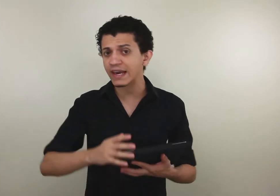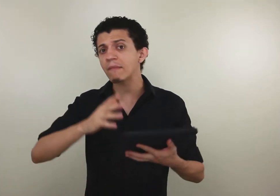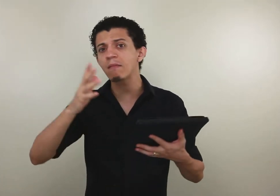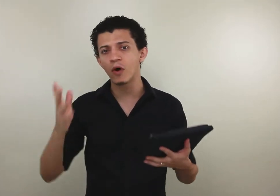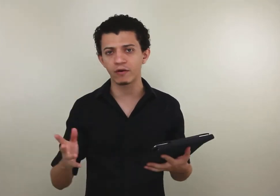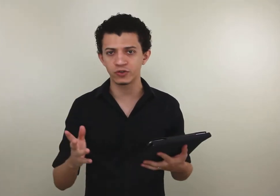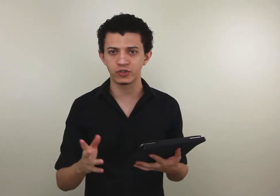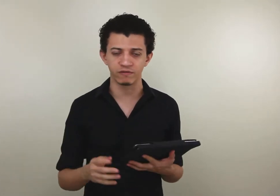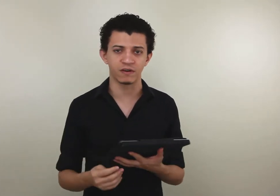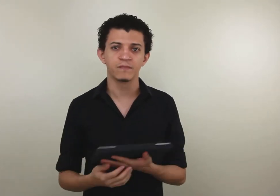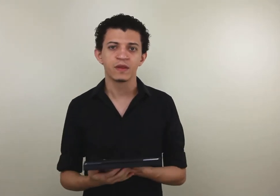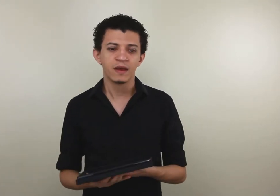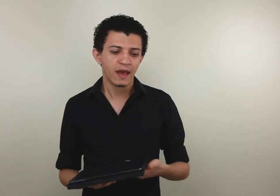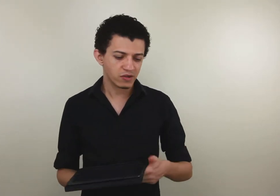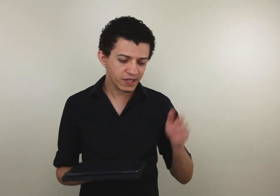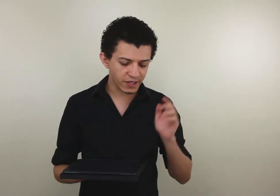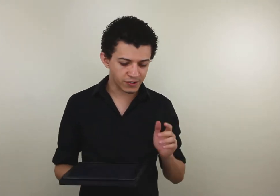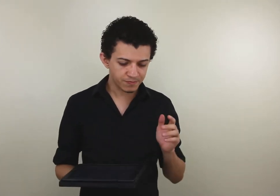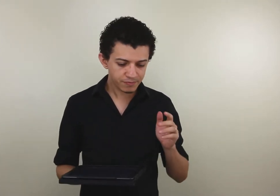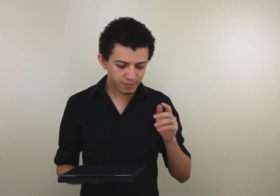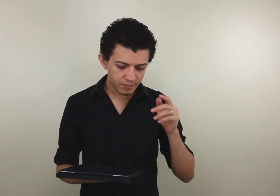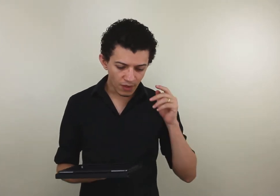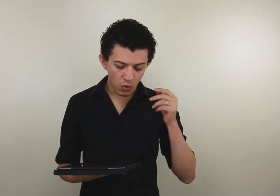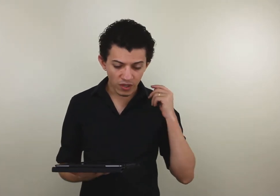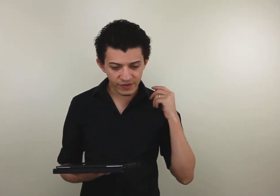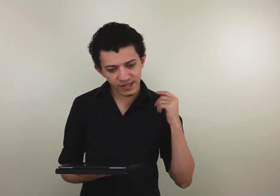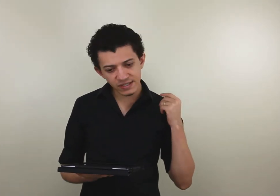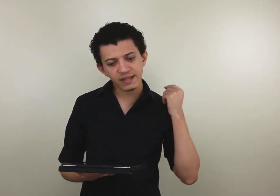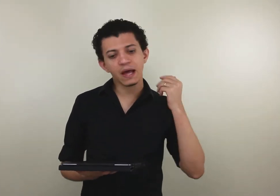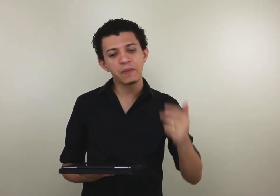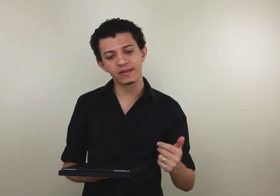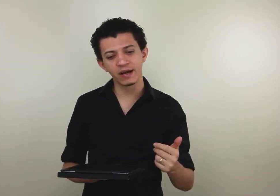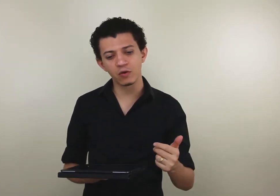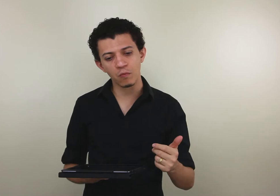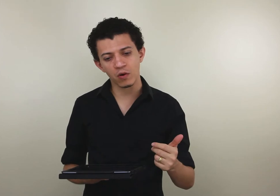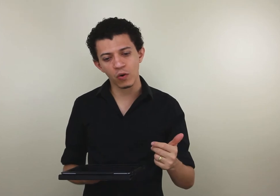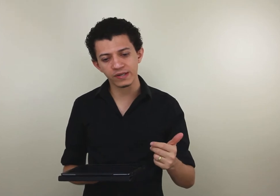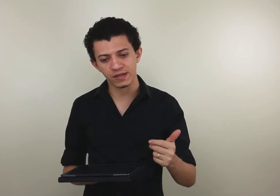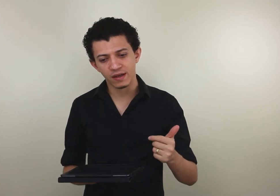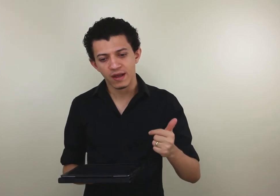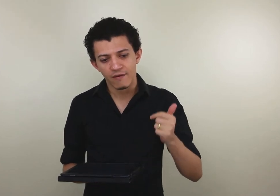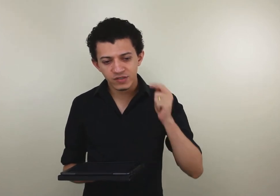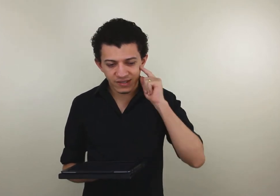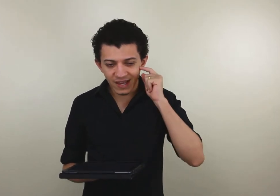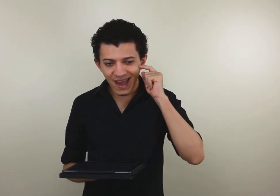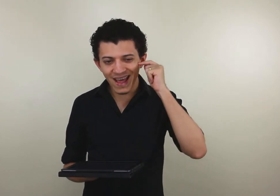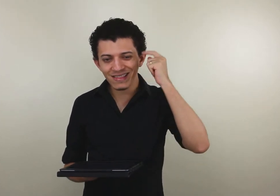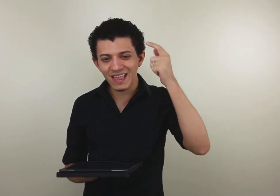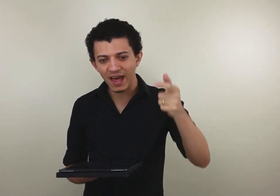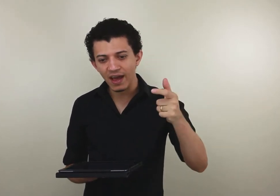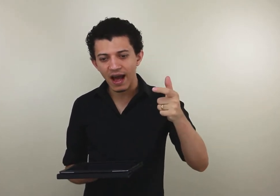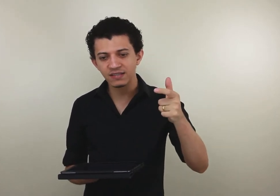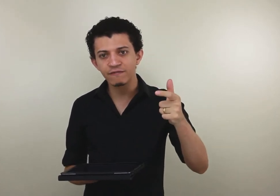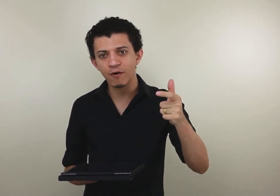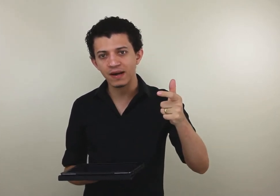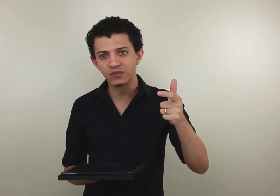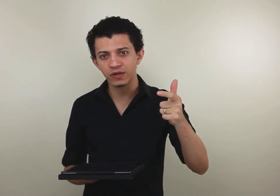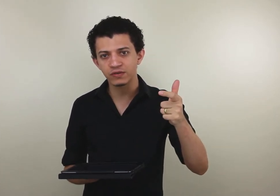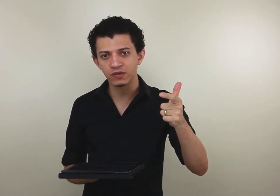é a memória auditiva? É o seguinte, quando você está interpretando alguma coisa, você tem que reter as informações do seu